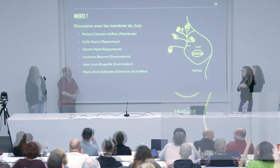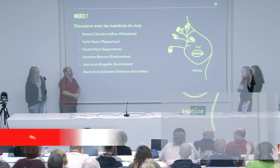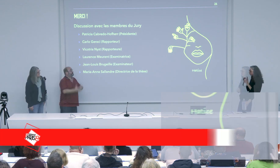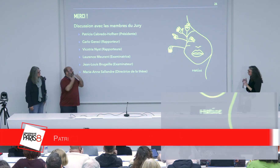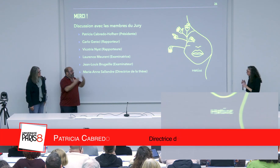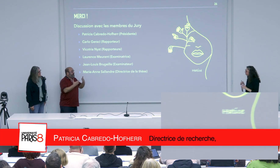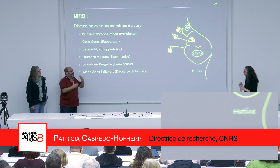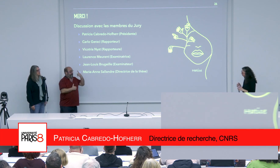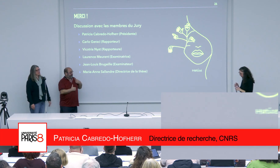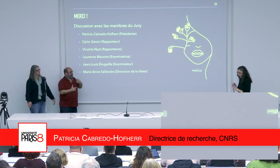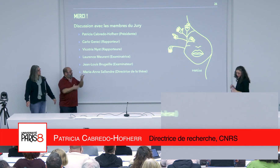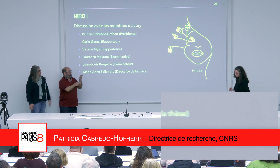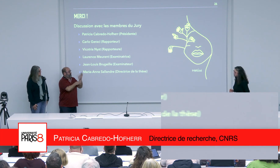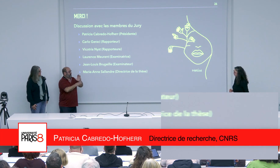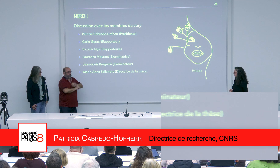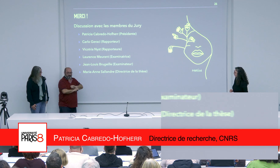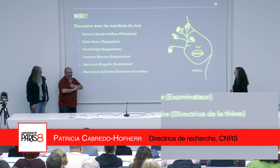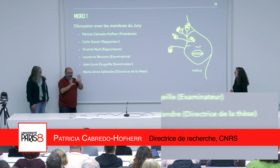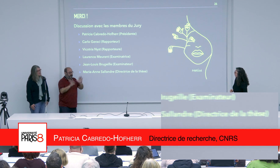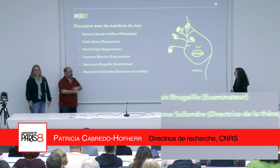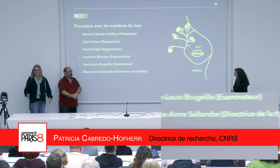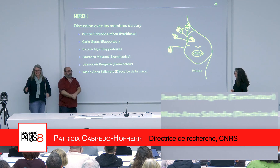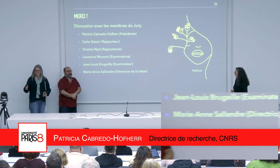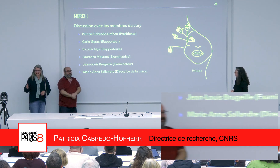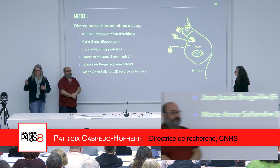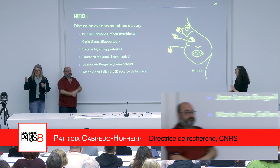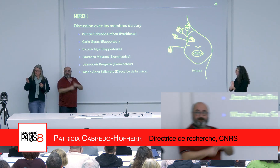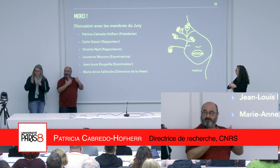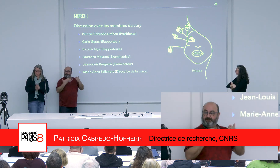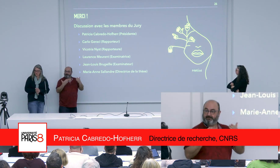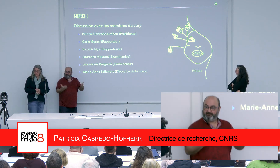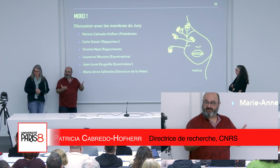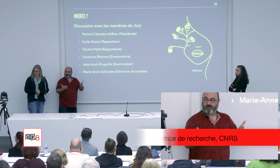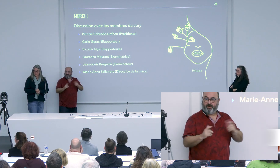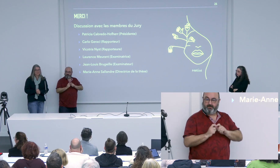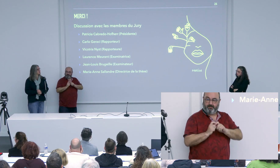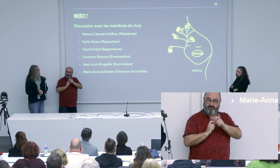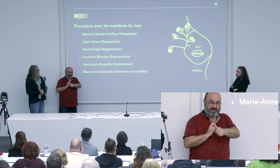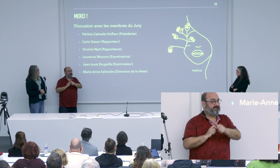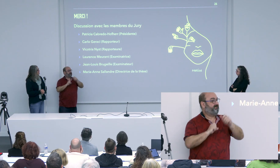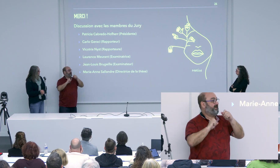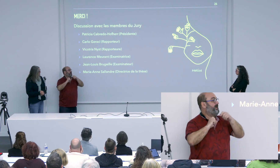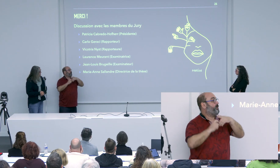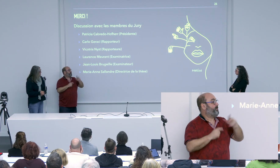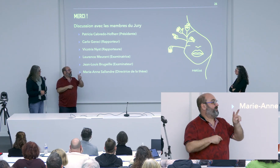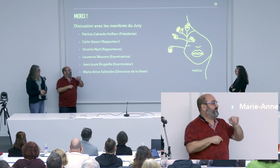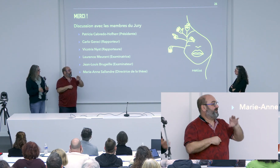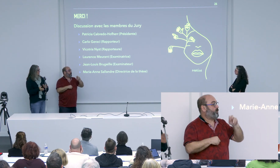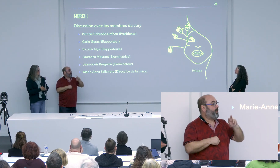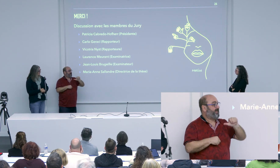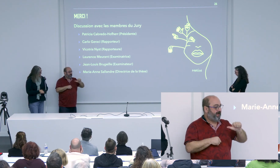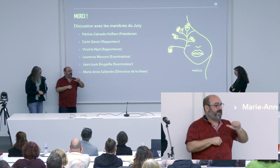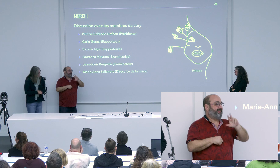Merci à Tisse pour cette présentation très claire. Et nous aurons maintenant les questions des victorianistes.